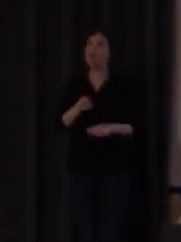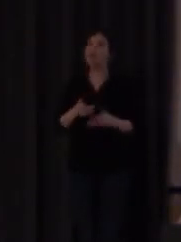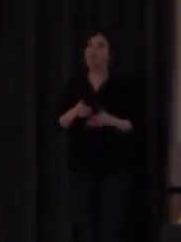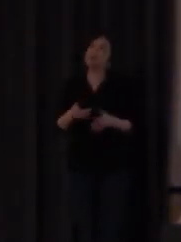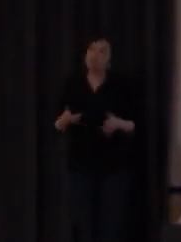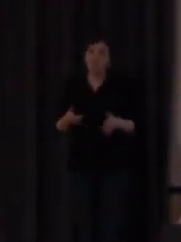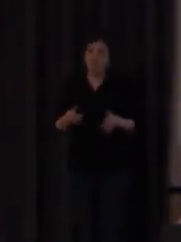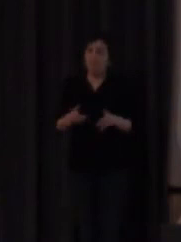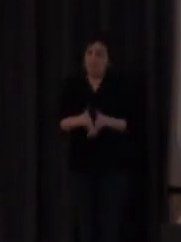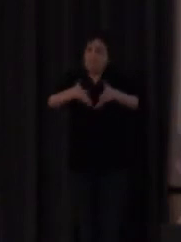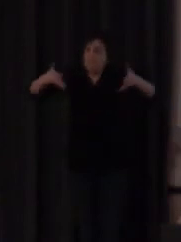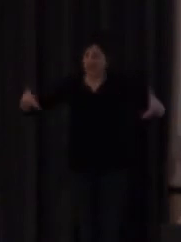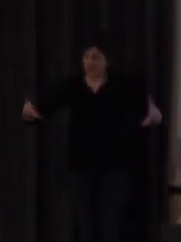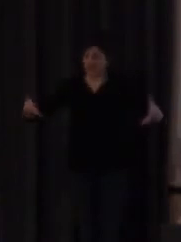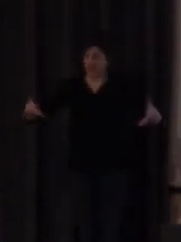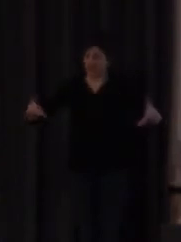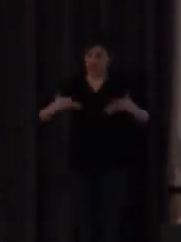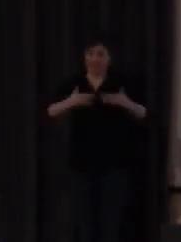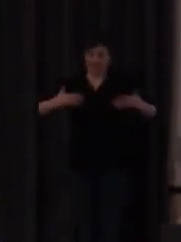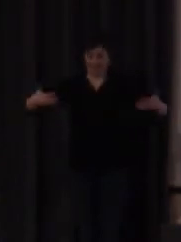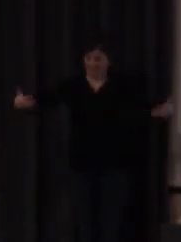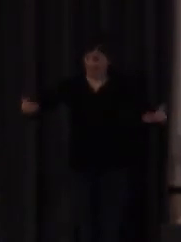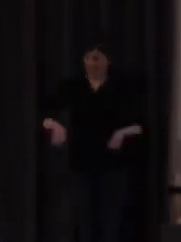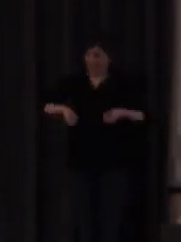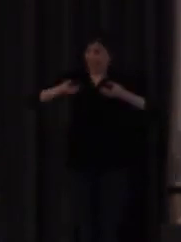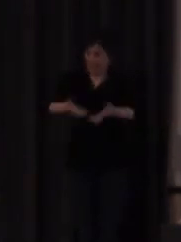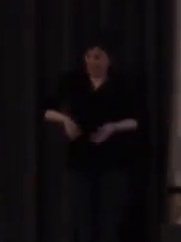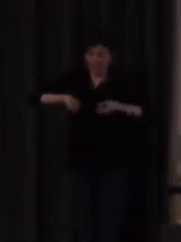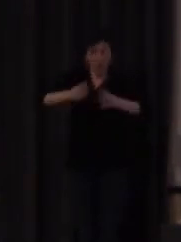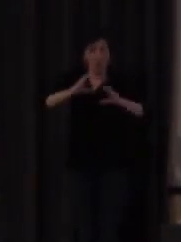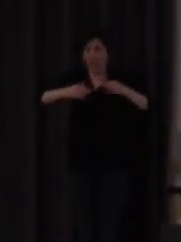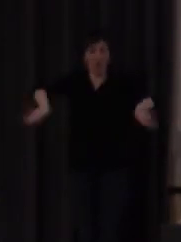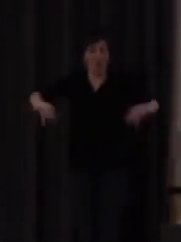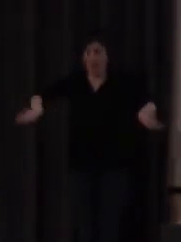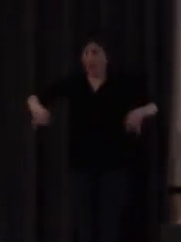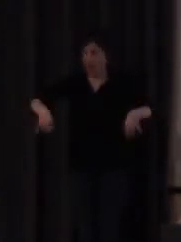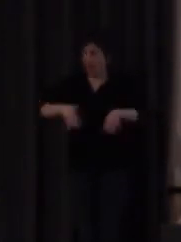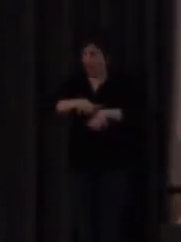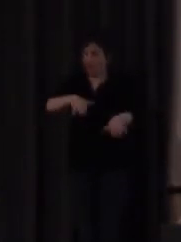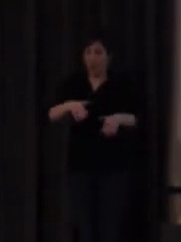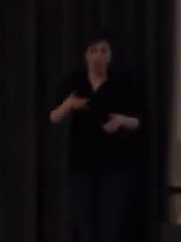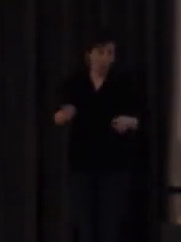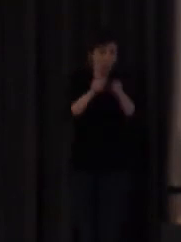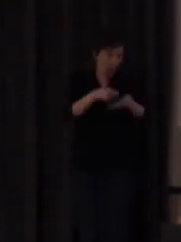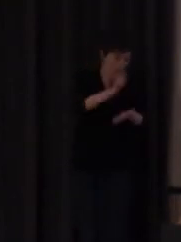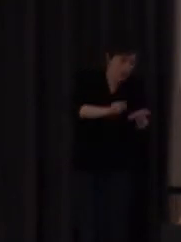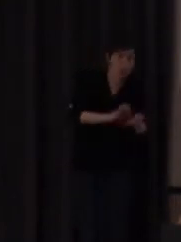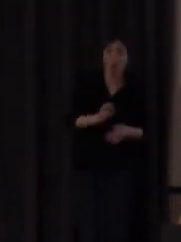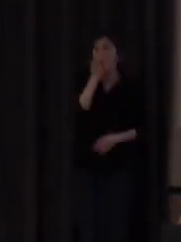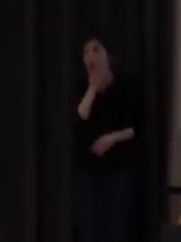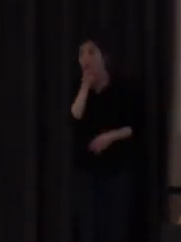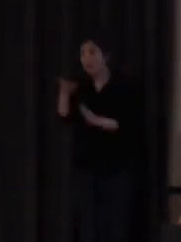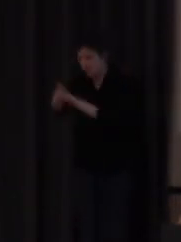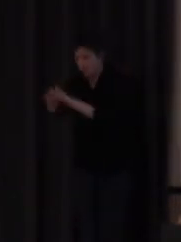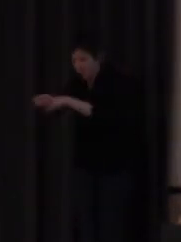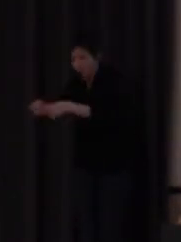significativas que son las unidades comunicativas que empleamos habitualmente en la modalidad escrita en la modalidad oral y en la modalidad